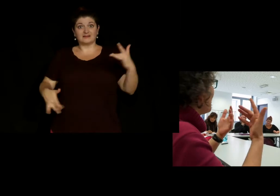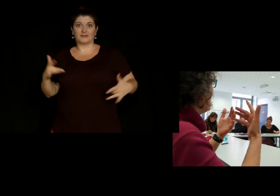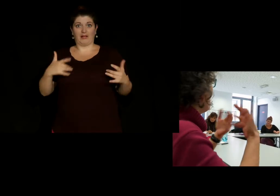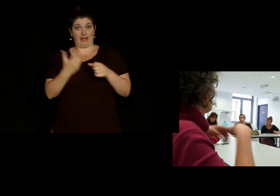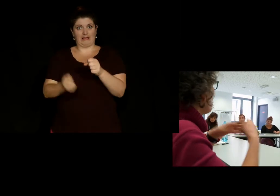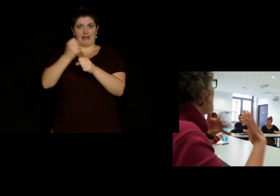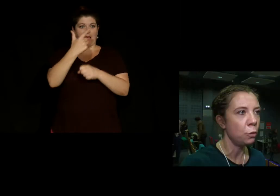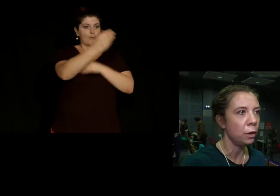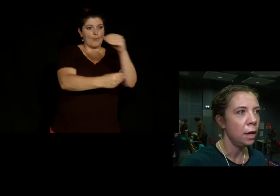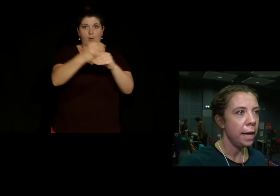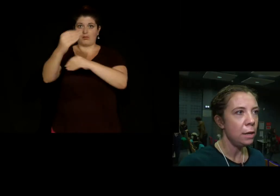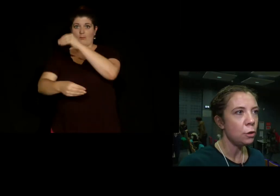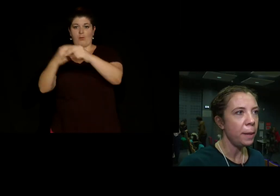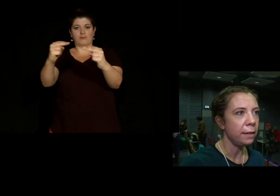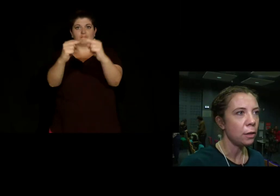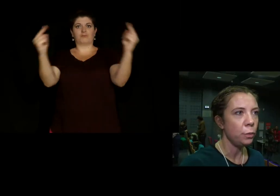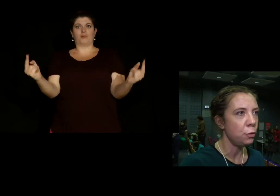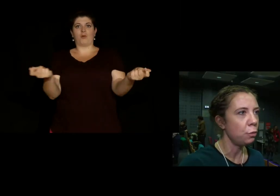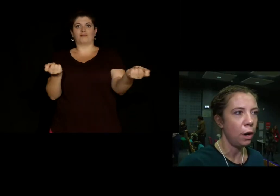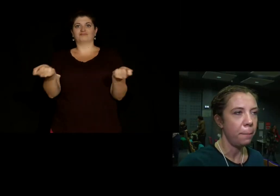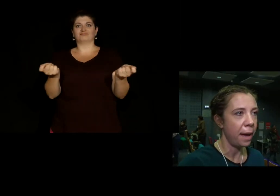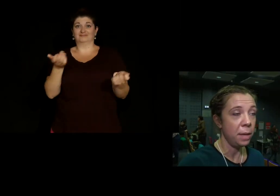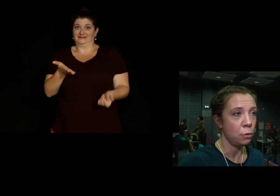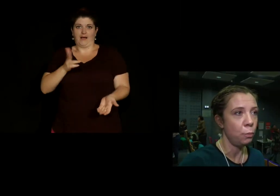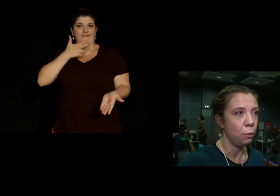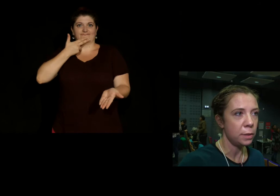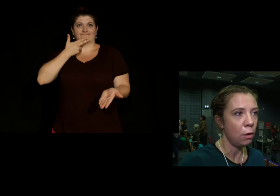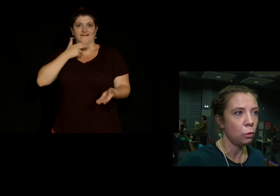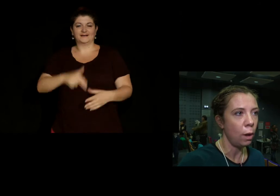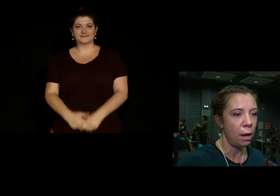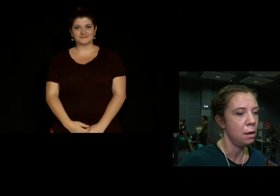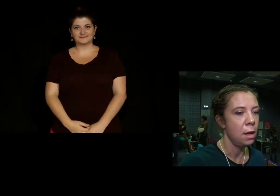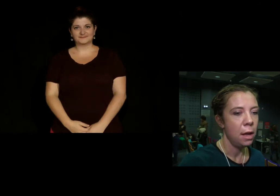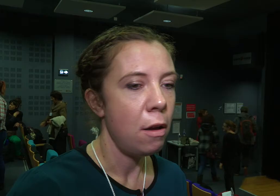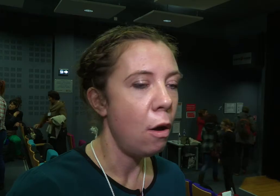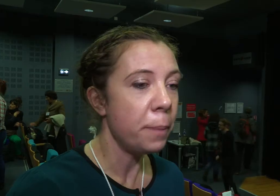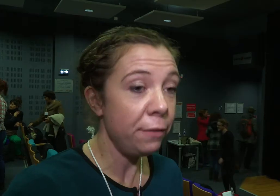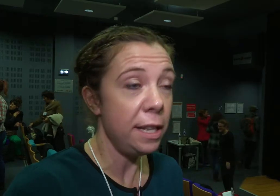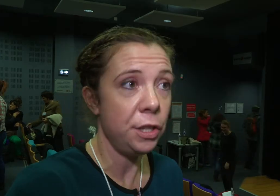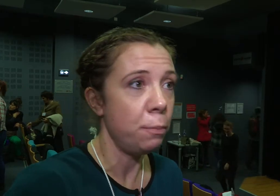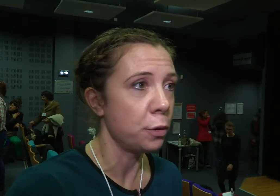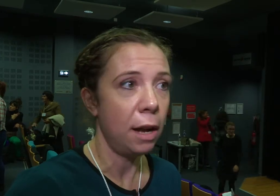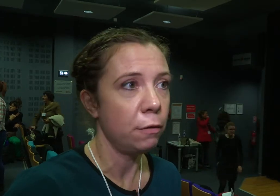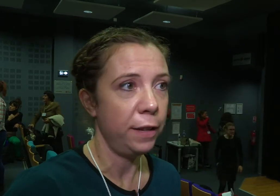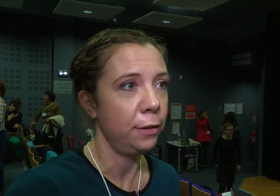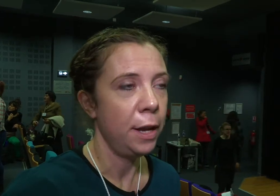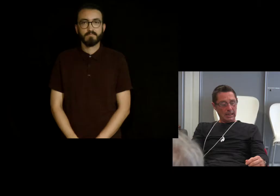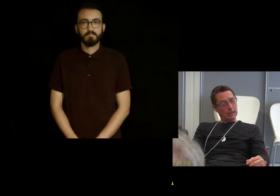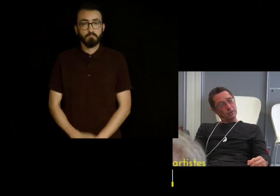un pont entre les deux mondes et le spectacle lui du coup permet ce pont c'est l'endroit privilégié pour ça en fait et on